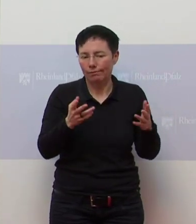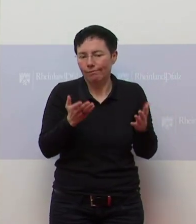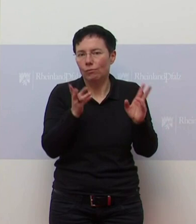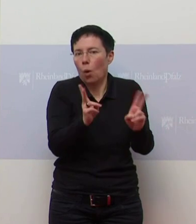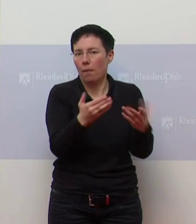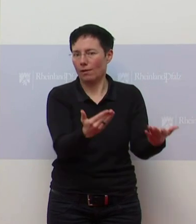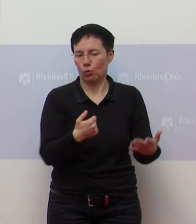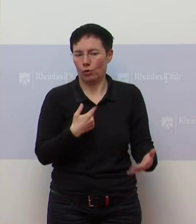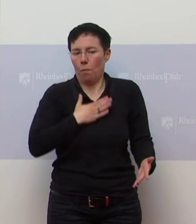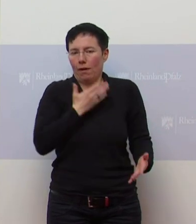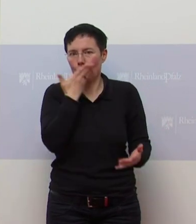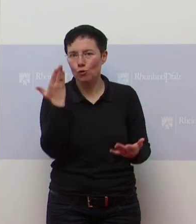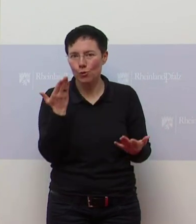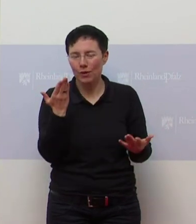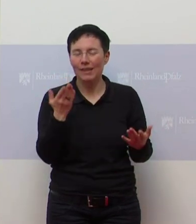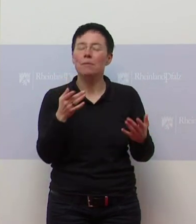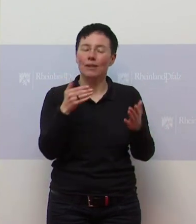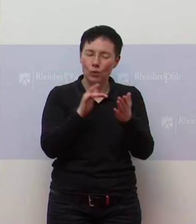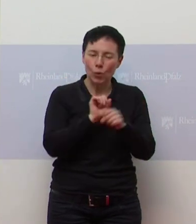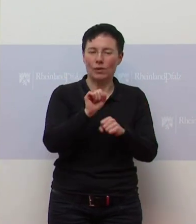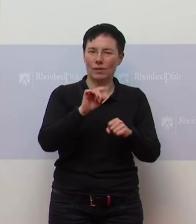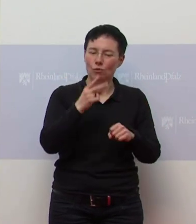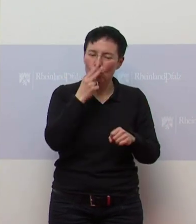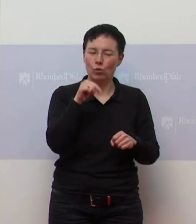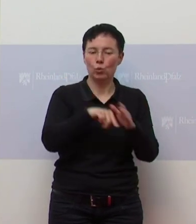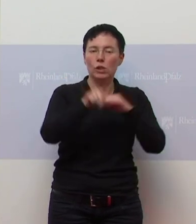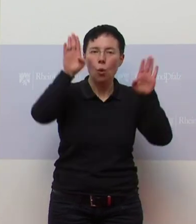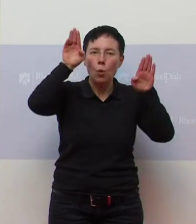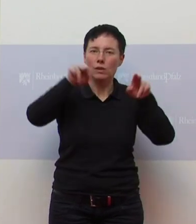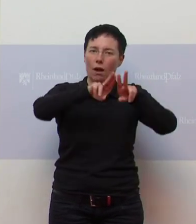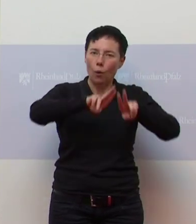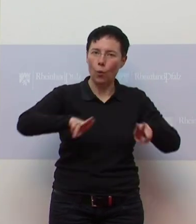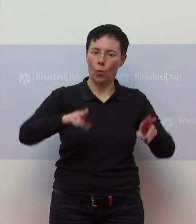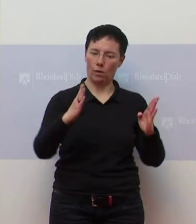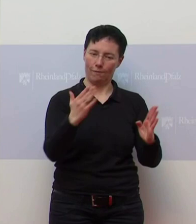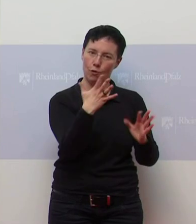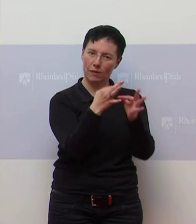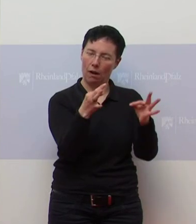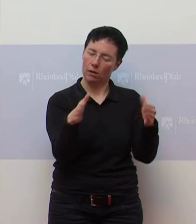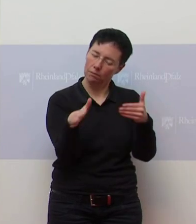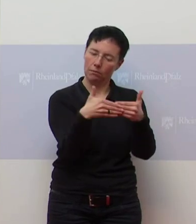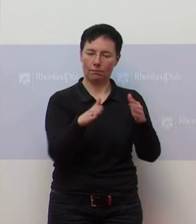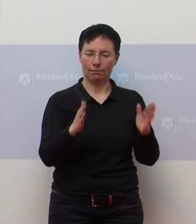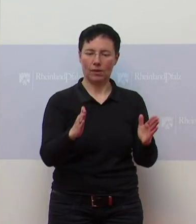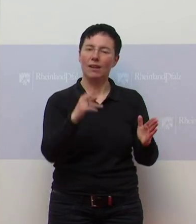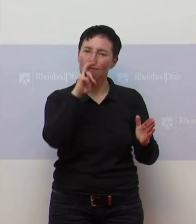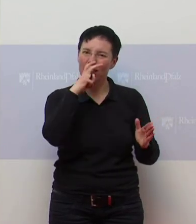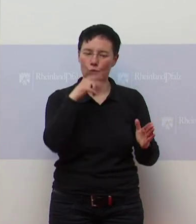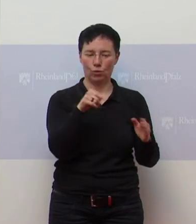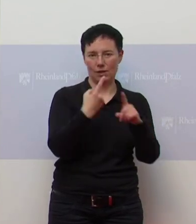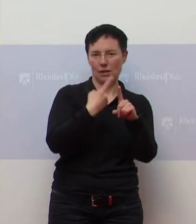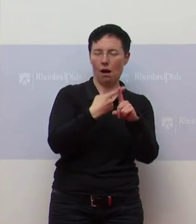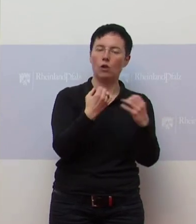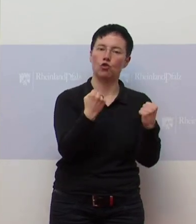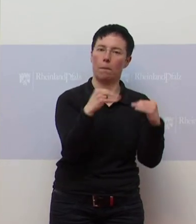es schaffen, auch über diese Osterruhe sich ein Stück zu stabilisieren und dann eben mit Tests